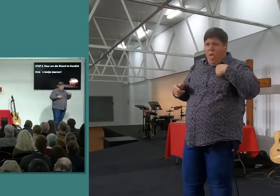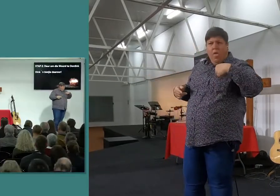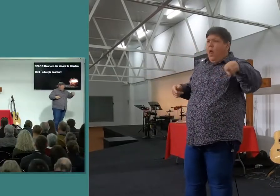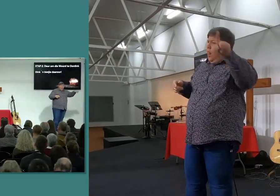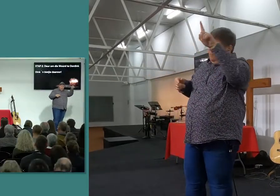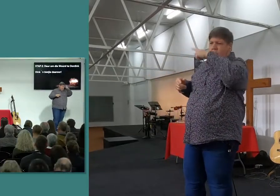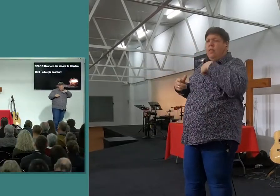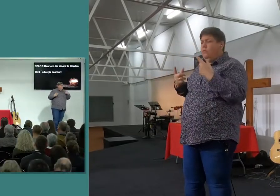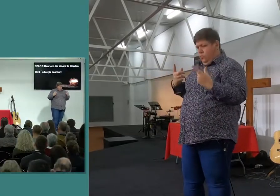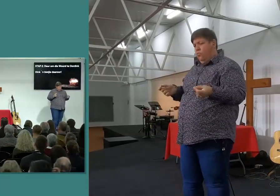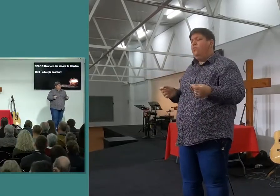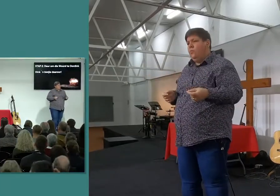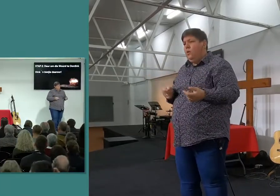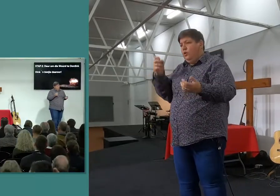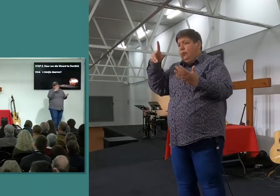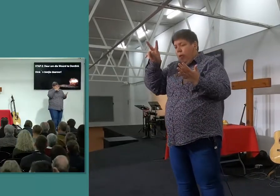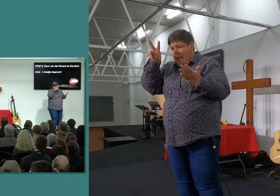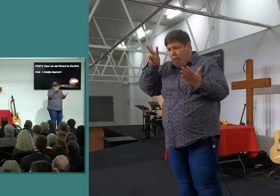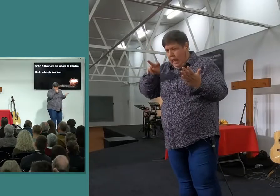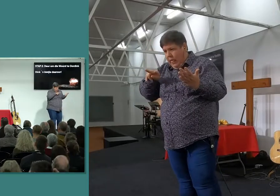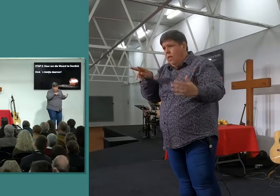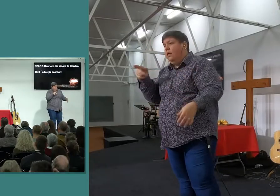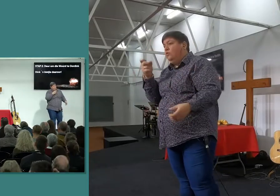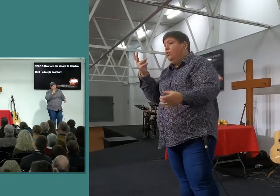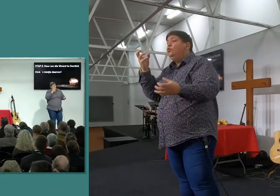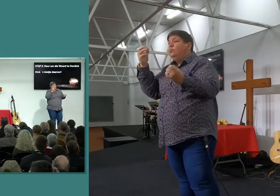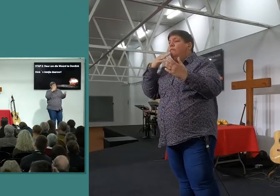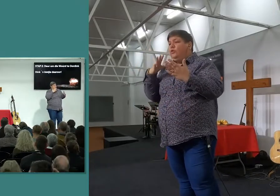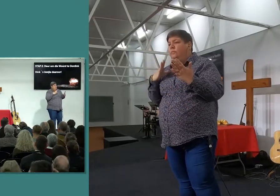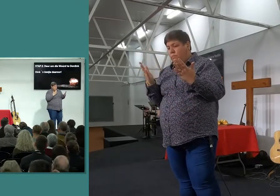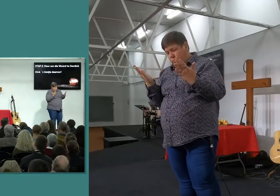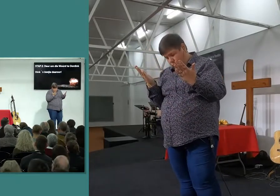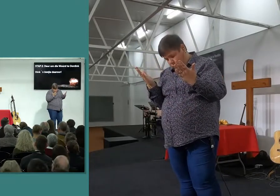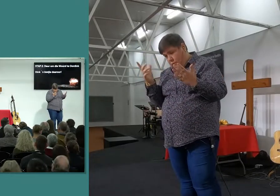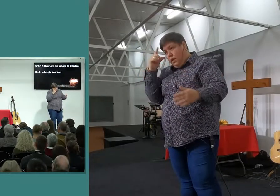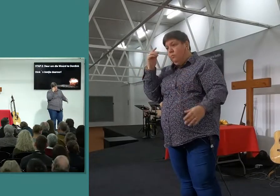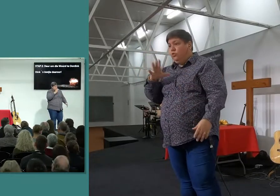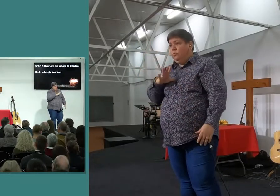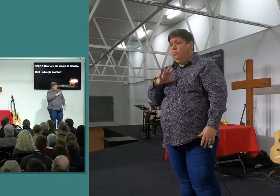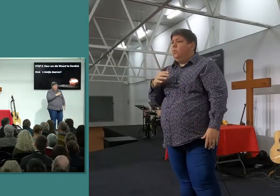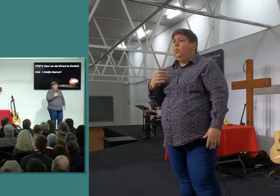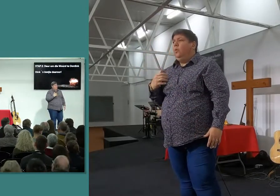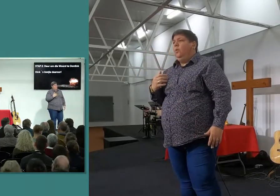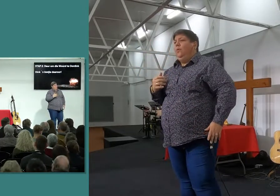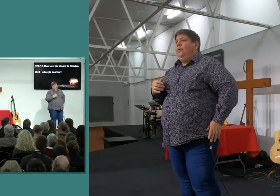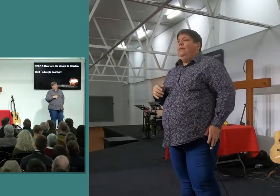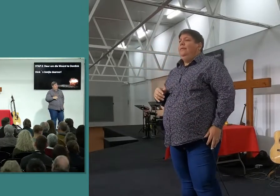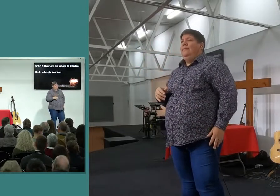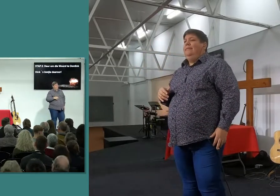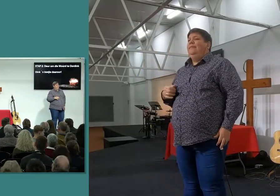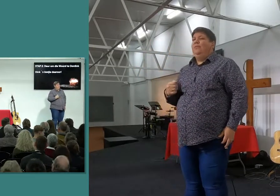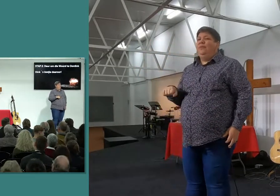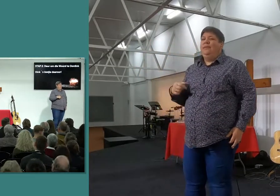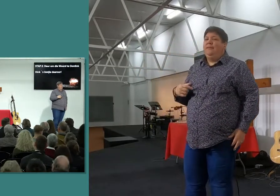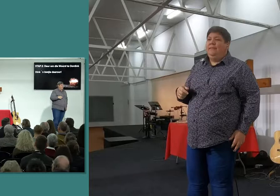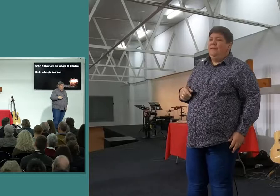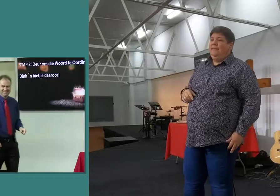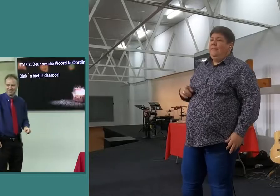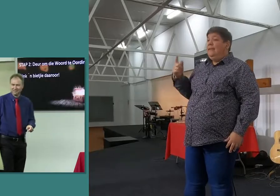Anne kere, dan lees jy, en dan volgende, om ek dan slaap jy, wie van jylle dit al achtergekom? Ok, kies vir jou beter tyd om bybel te lees, moet nie in die aand voor jy gaan slaap nie,